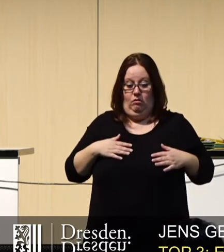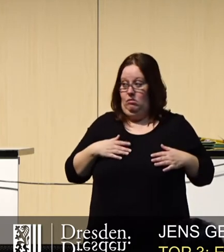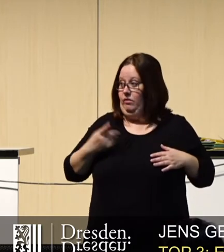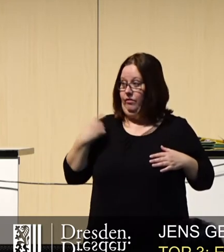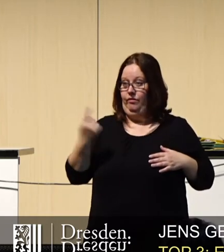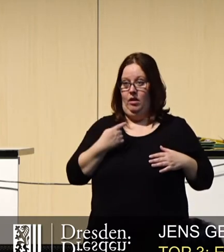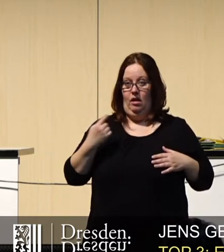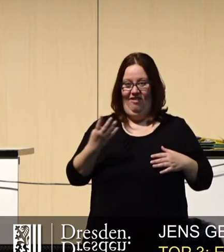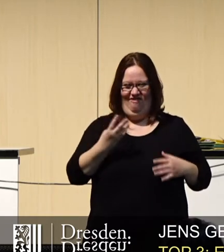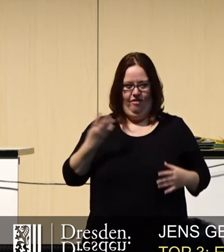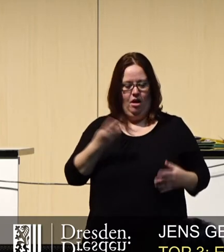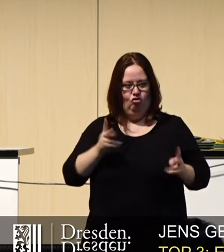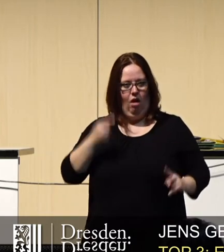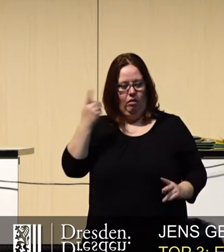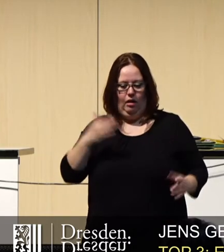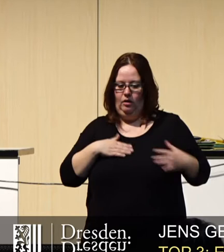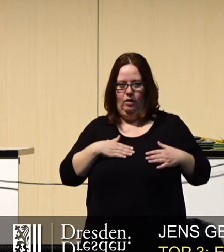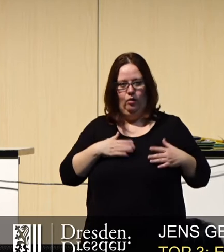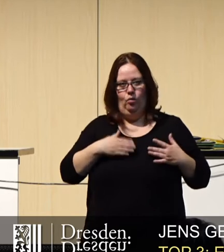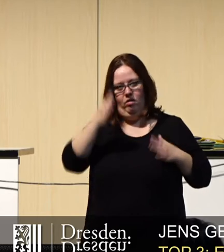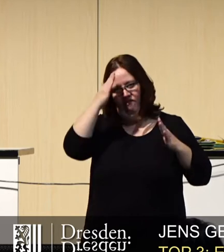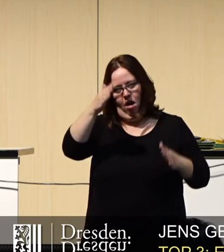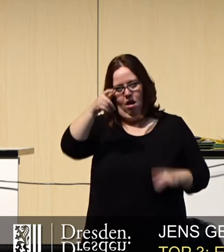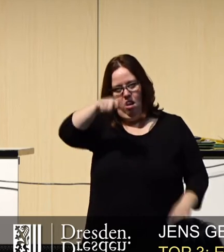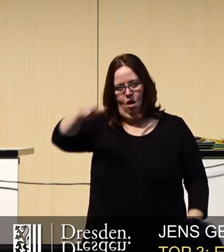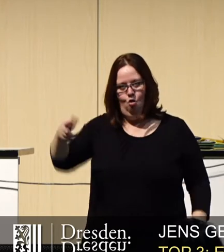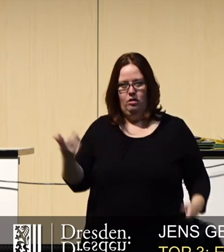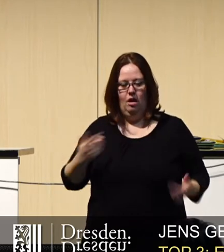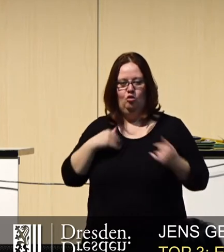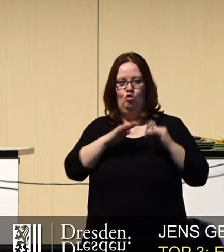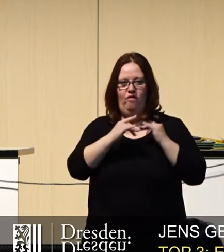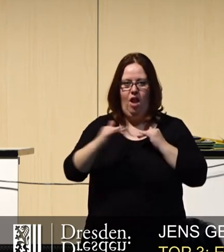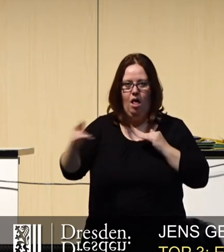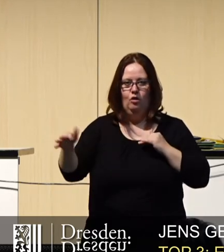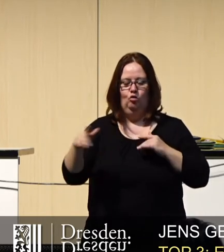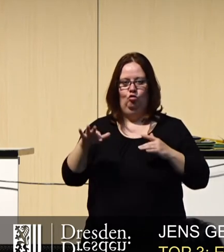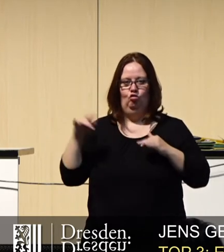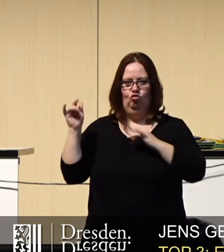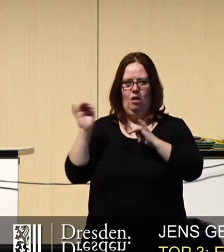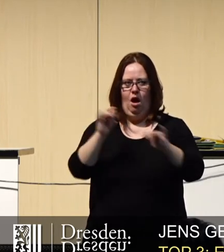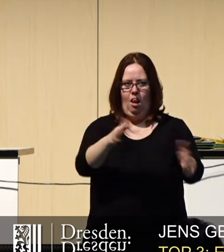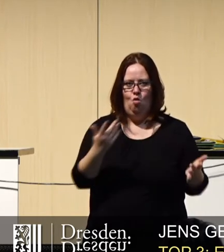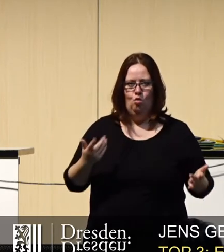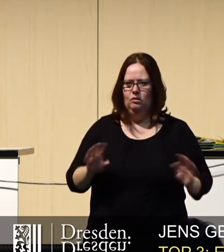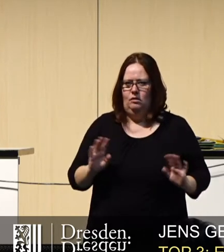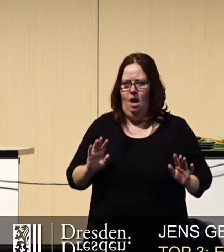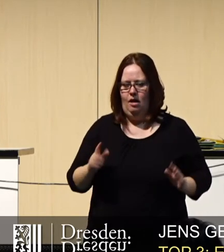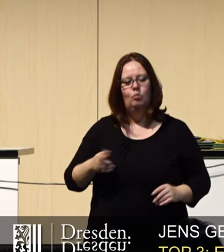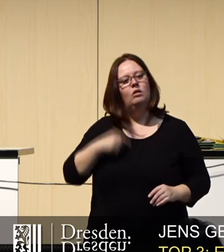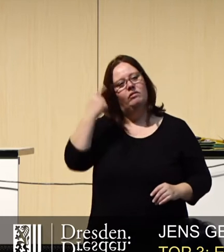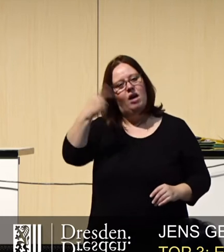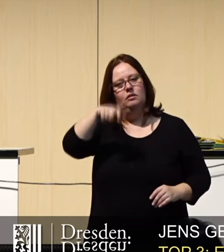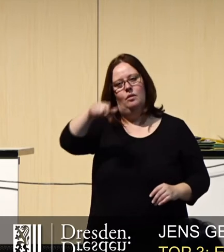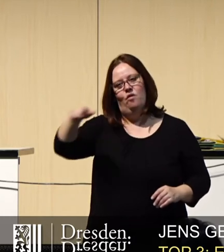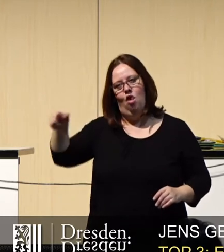Wir vier Stadträte sind eben nicht Fachleute zu Wellen, zu Strahlungen, sondern wir wissen, dass es in der